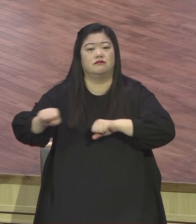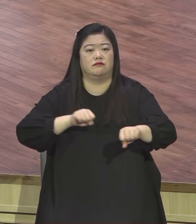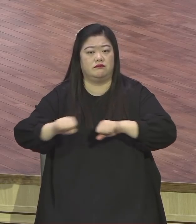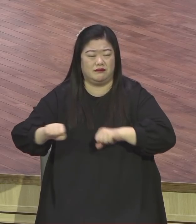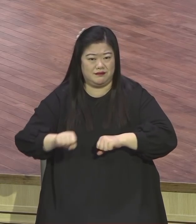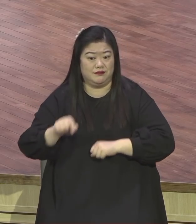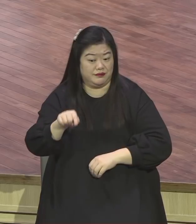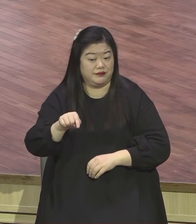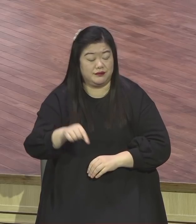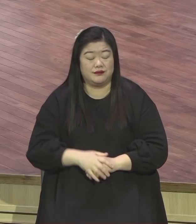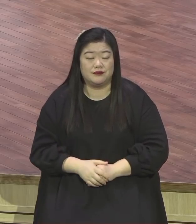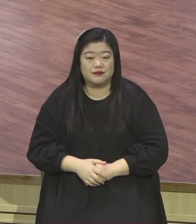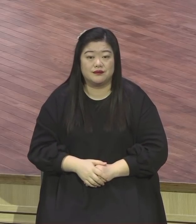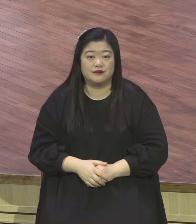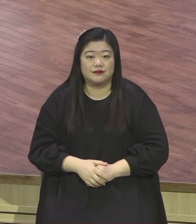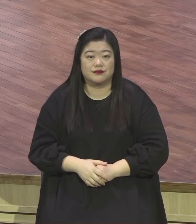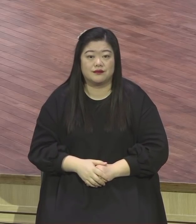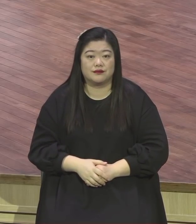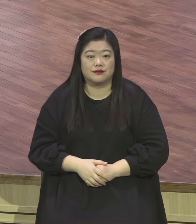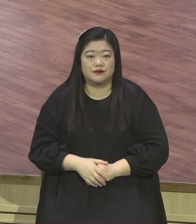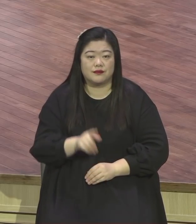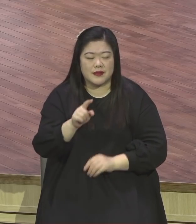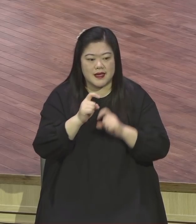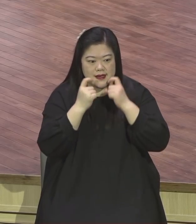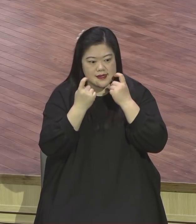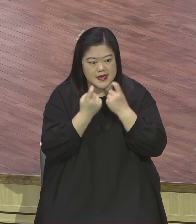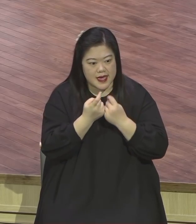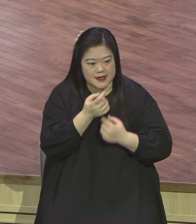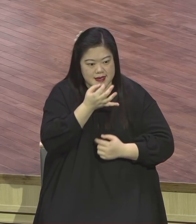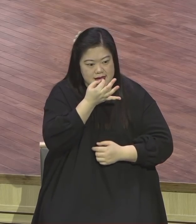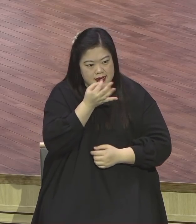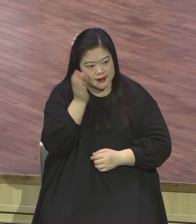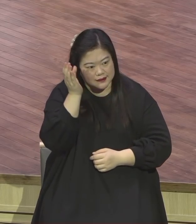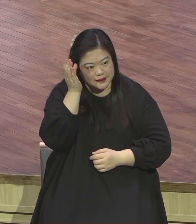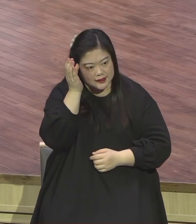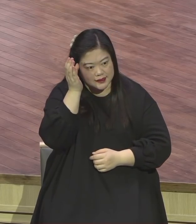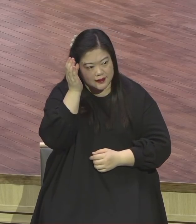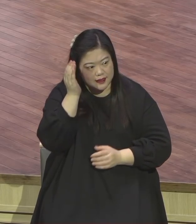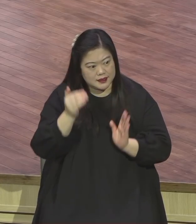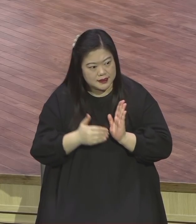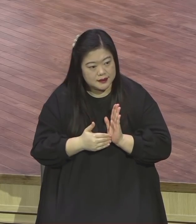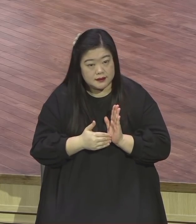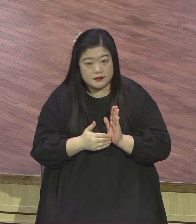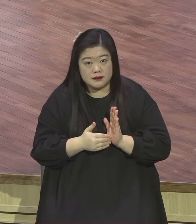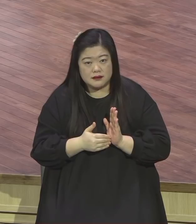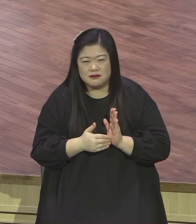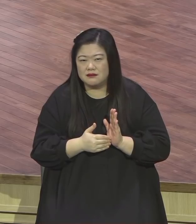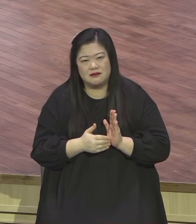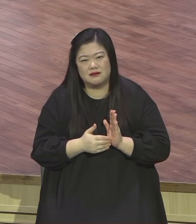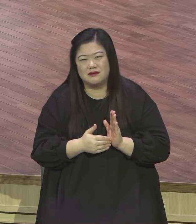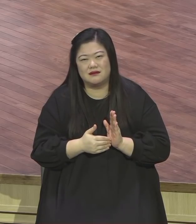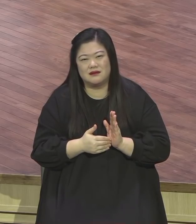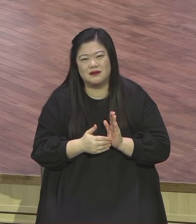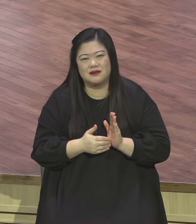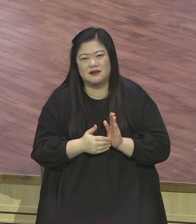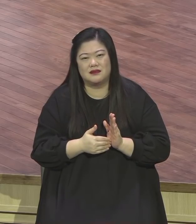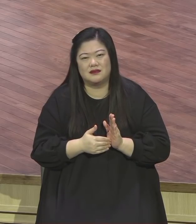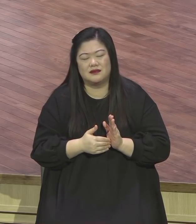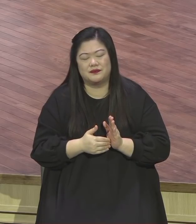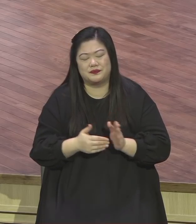개인적인 소망과 기대를 채우는 수준에 머물러서는 안 됩니다 내꺼 내꺼 내꺼 그 백날에 봐야 소용없습니다